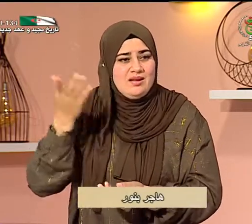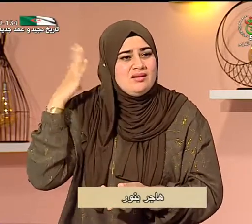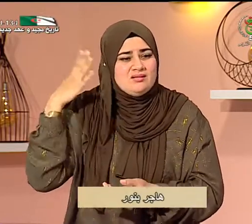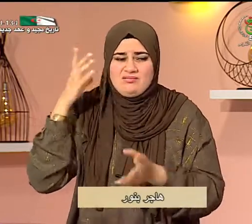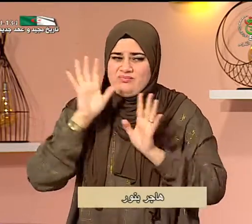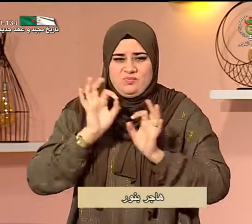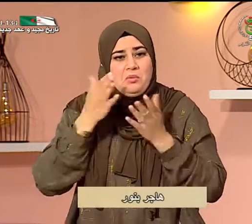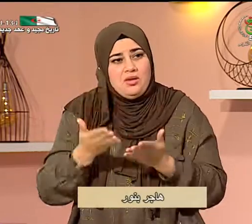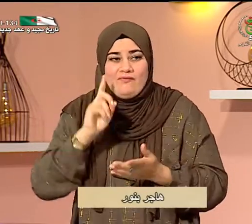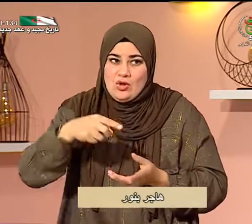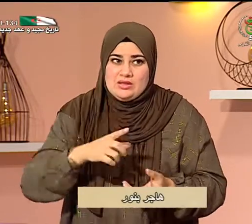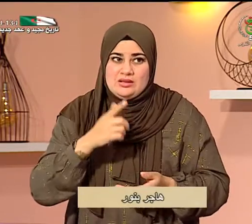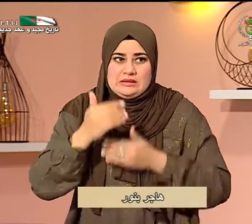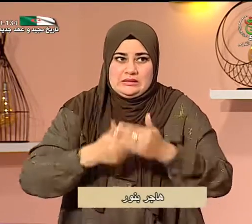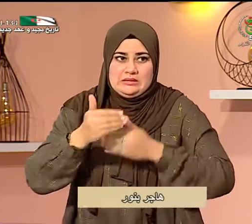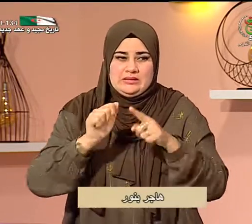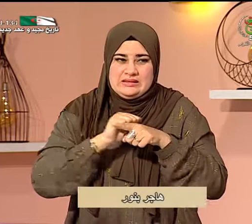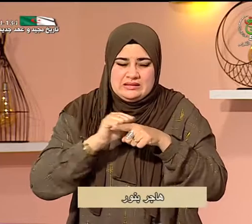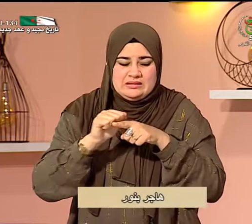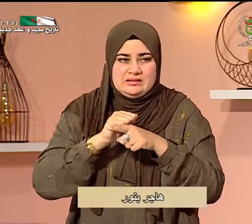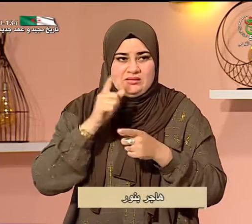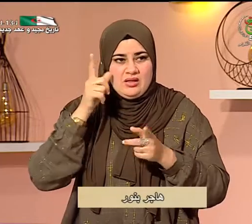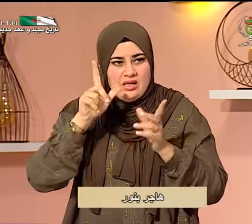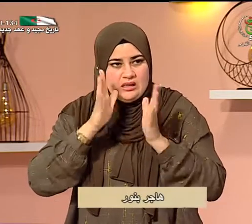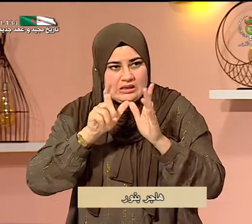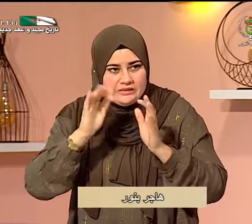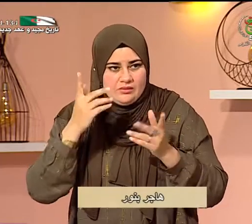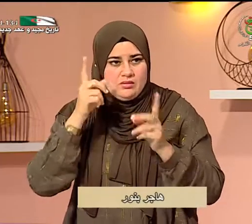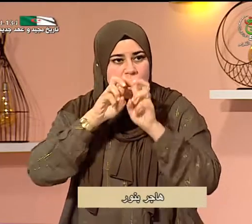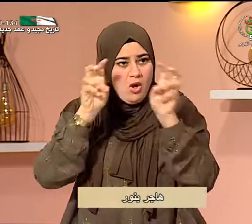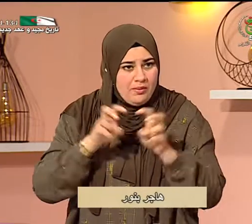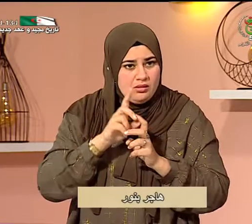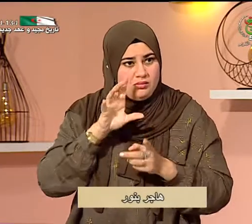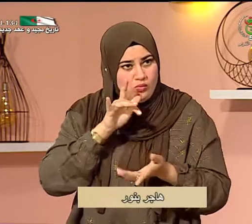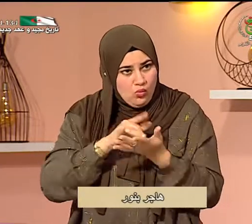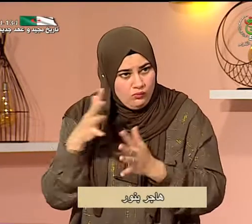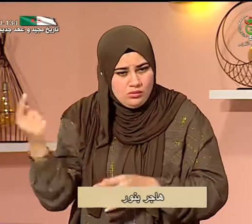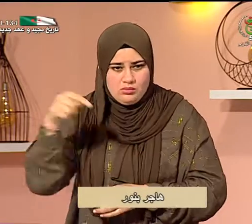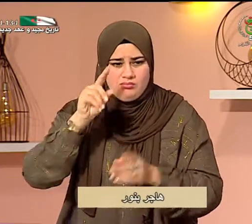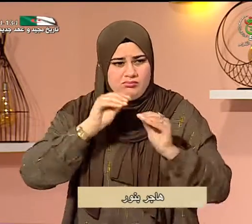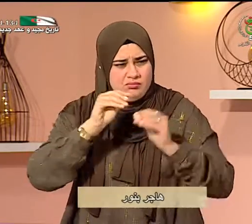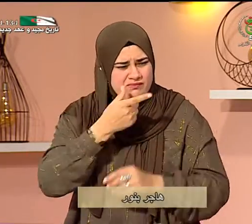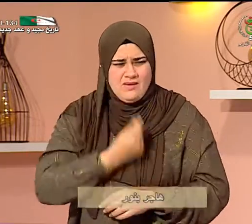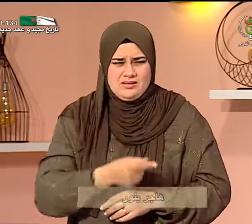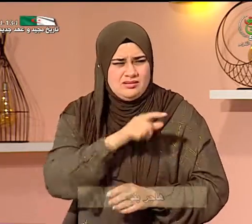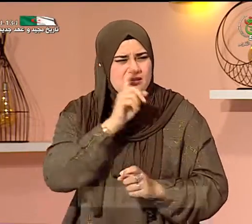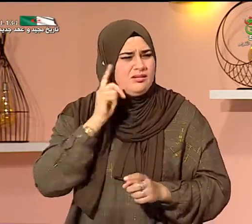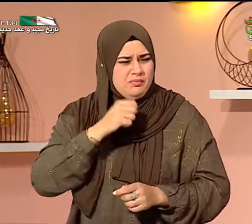في المدرسة لم أكن أفهم جيدا يعني المقررات الدراسية وحتى يعني